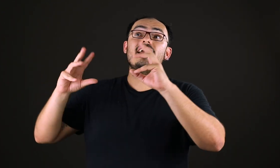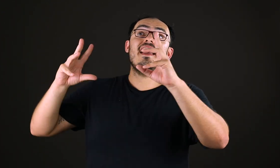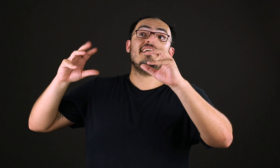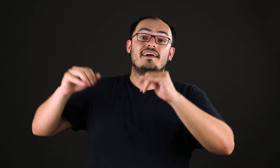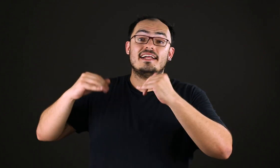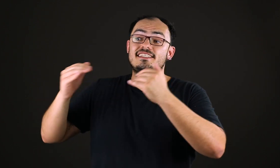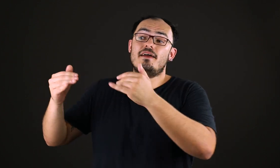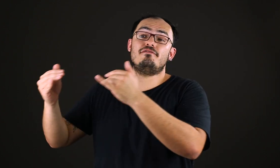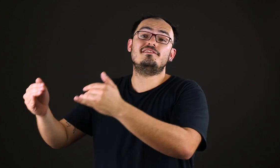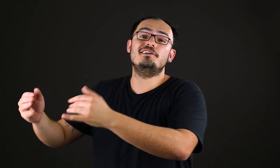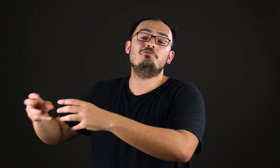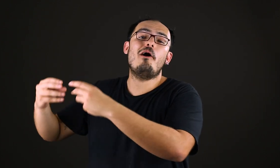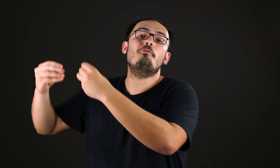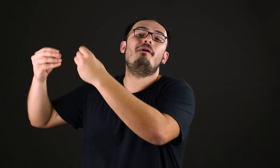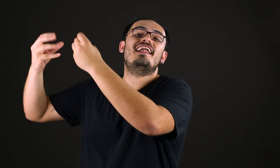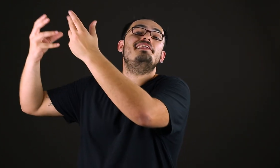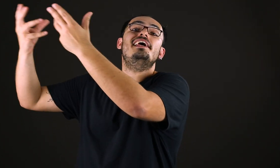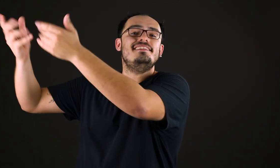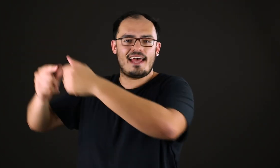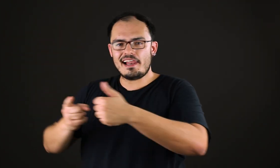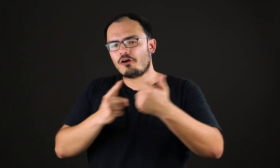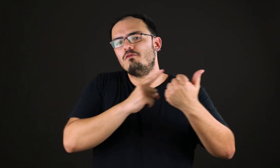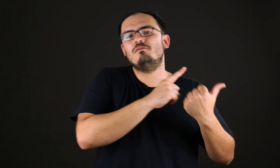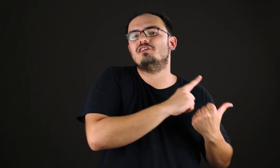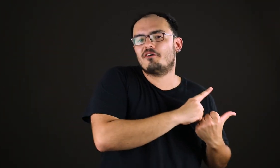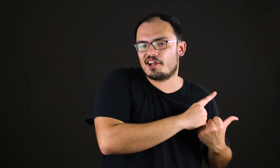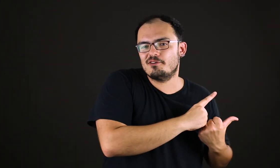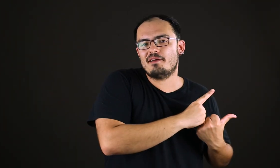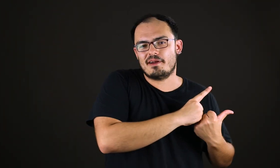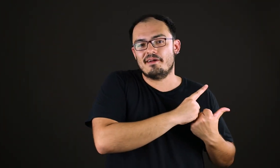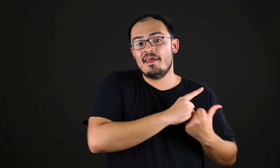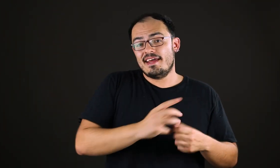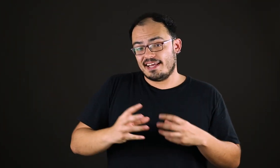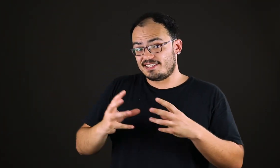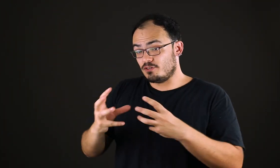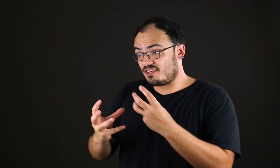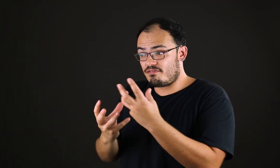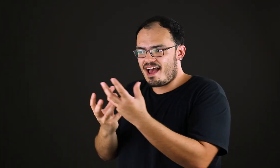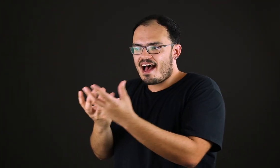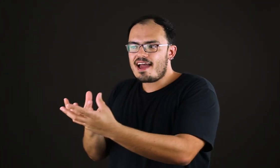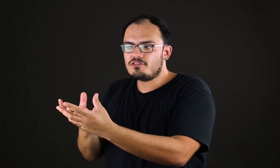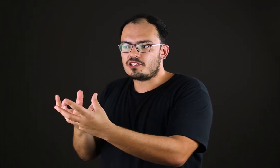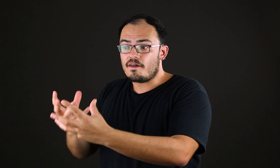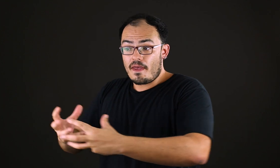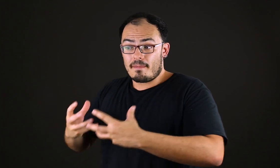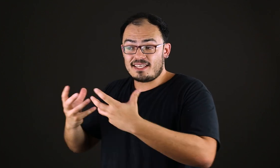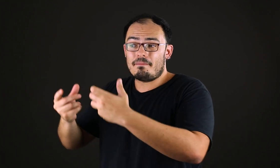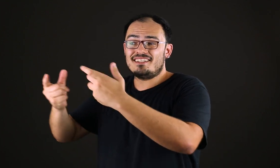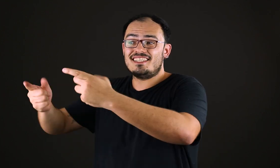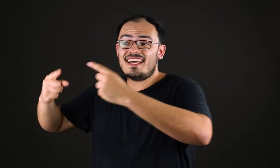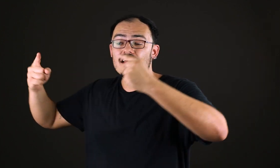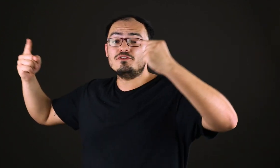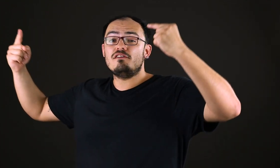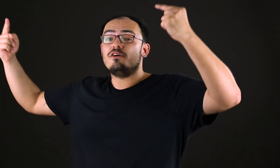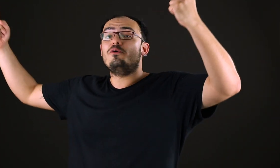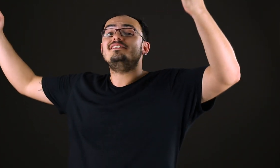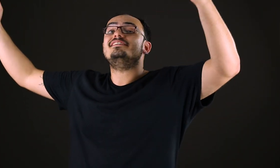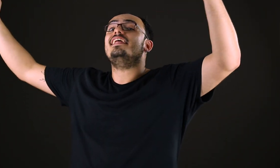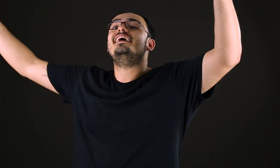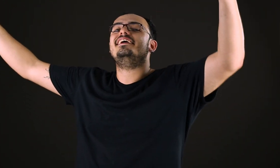ideia, quer dizer, manifestando algo para além dela, como vimos agora no Rembrandt. Quer dizer, você vê a arte, mas a partir dela você vê coisas além.